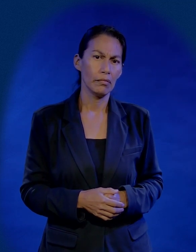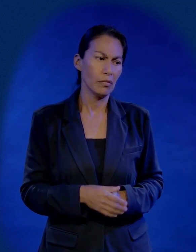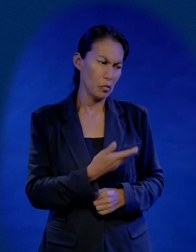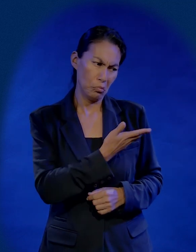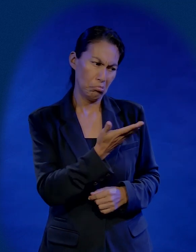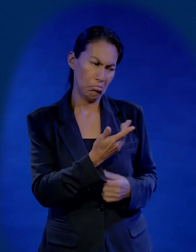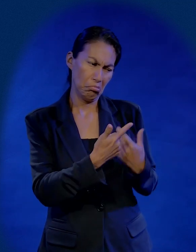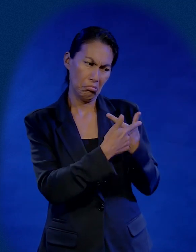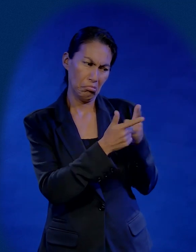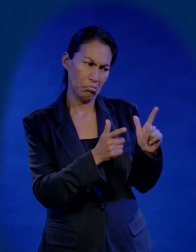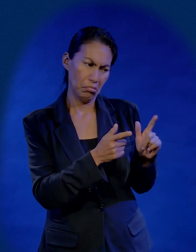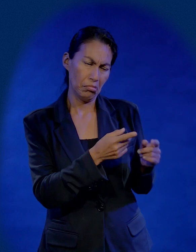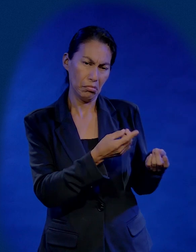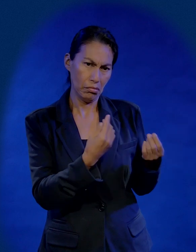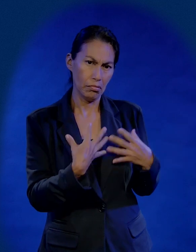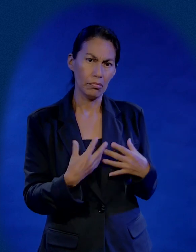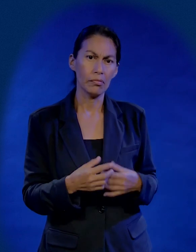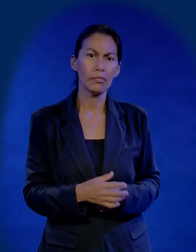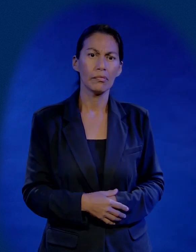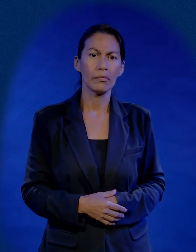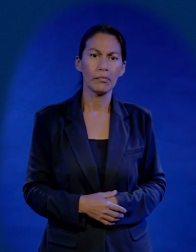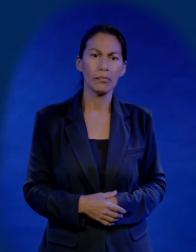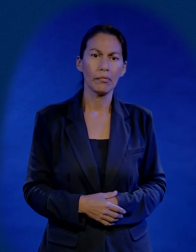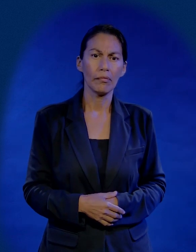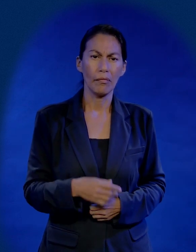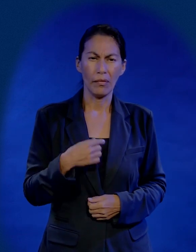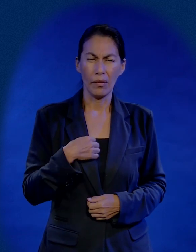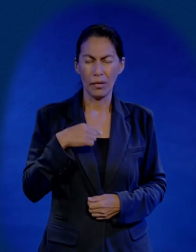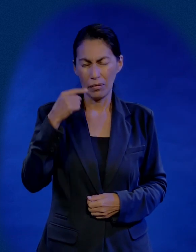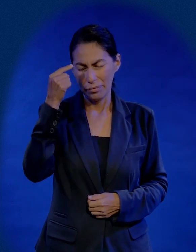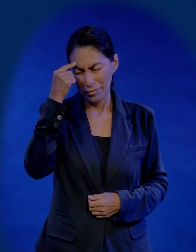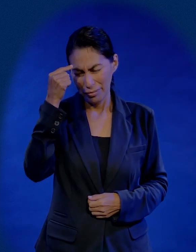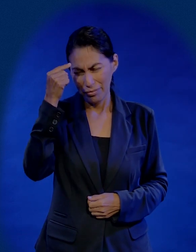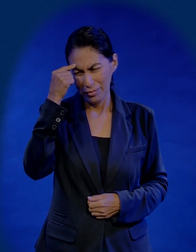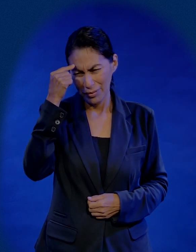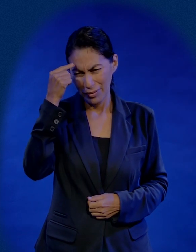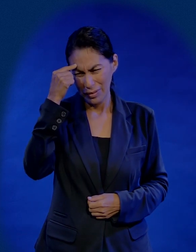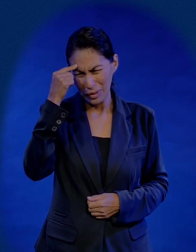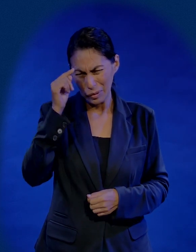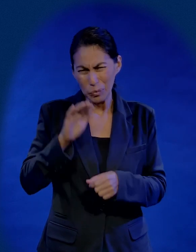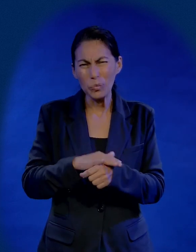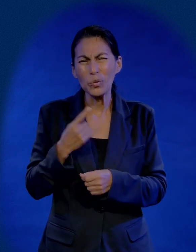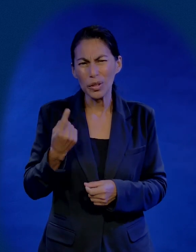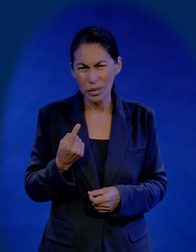Como diciendo, lo que ustedes quieran, eso denme. Mi pregunta por mucho tiempo era, ¿por qué?